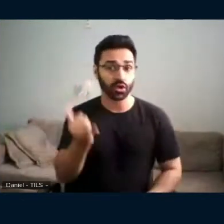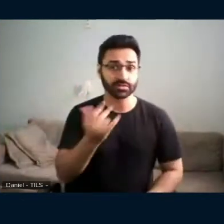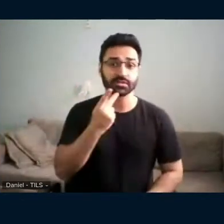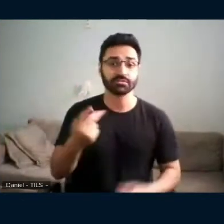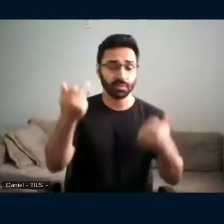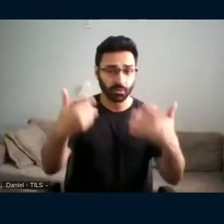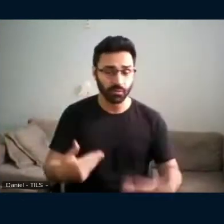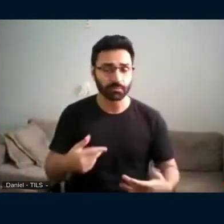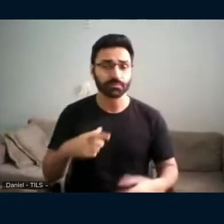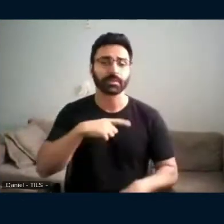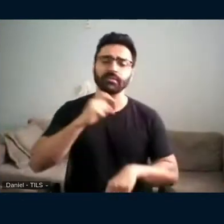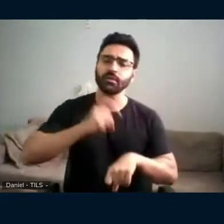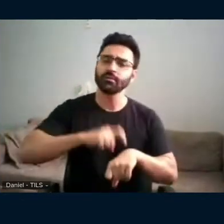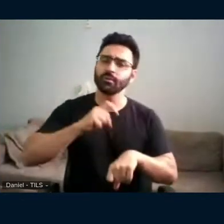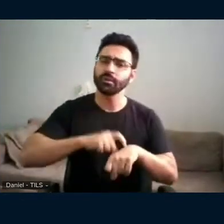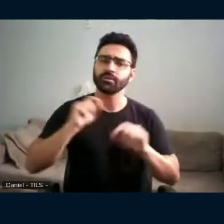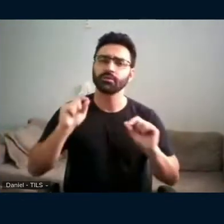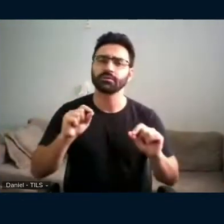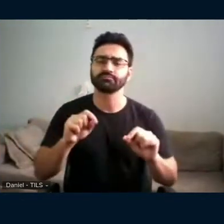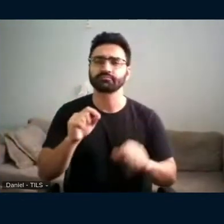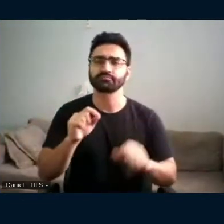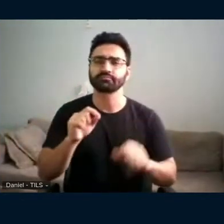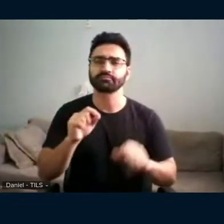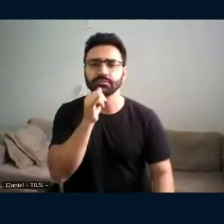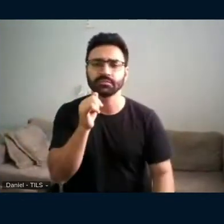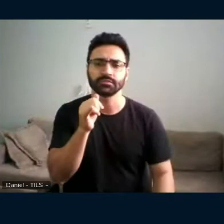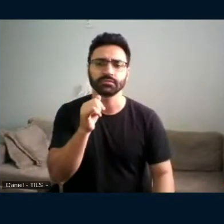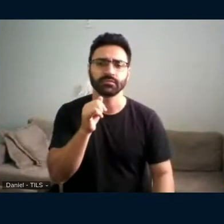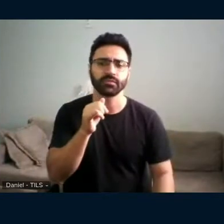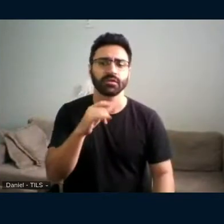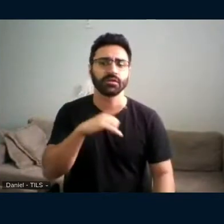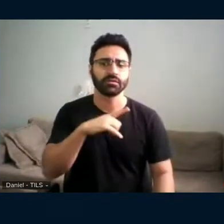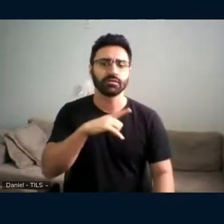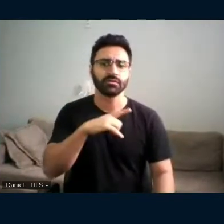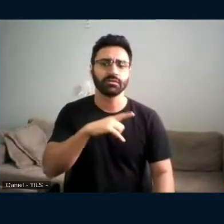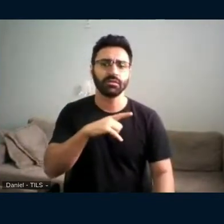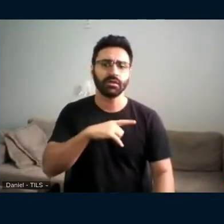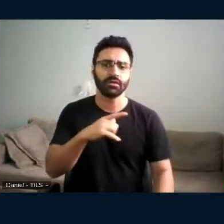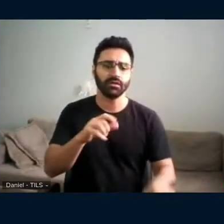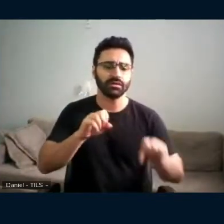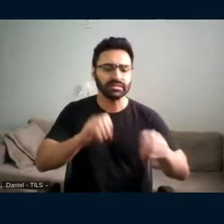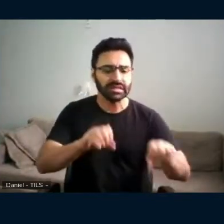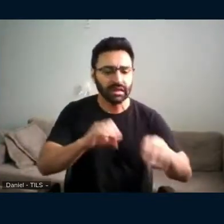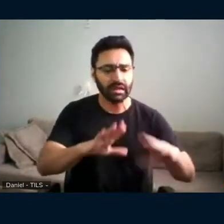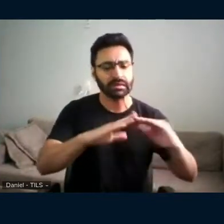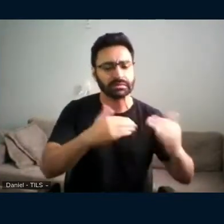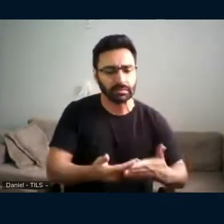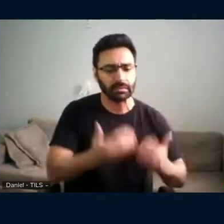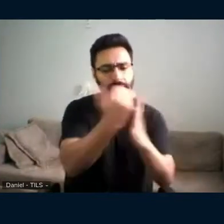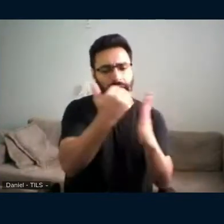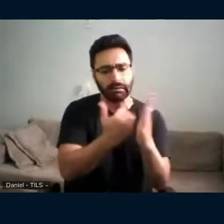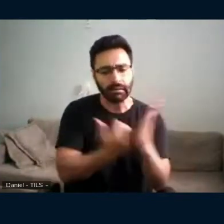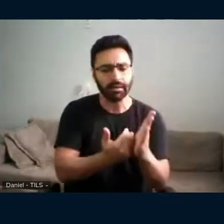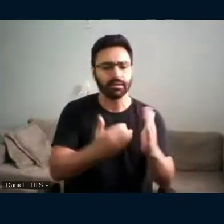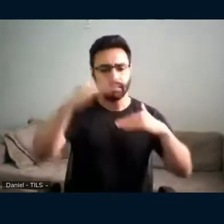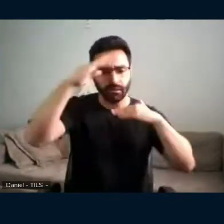em que não terá, a lógica escolarizada não terá mais vigor, no sentido de que nessa sociedade educadora